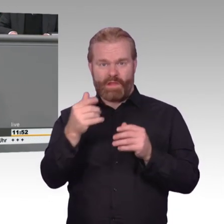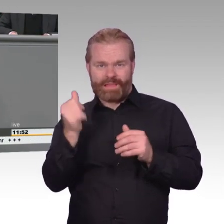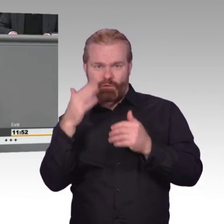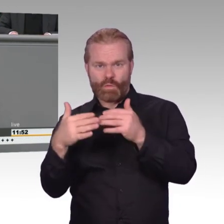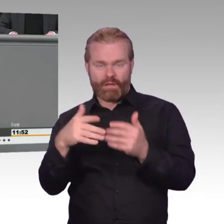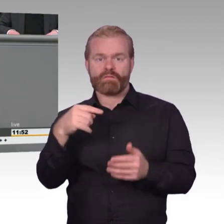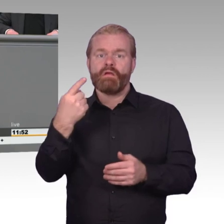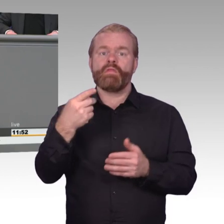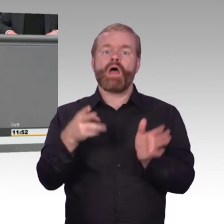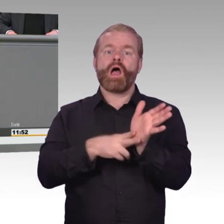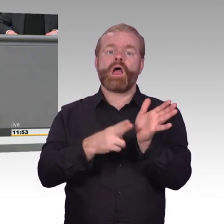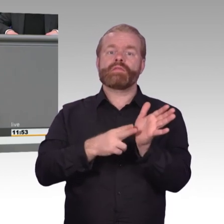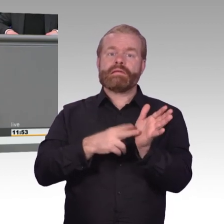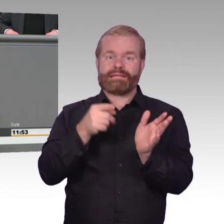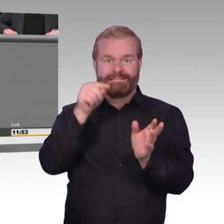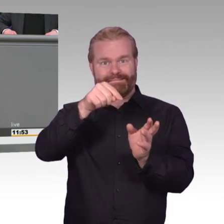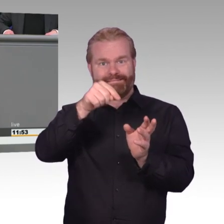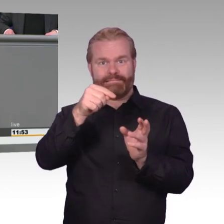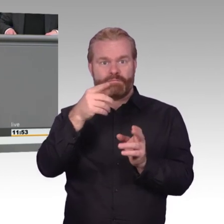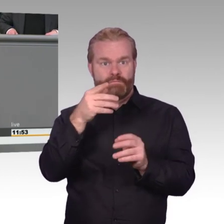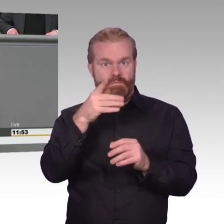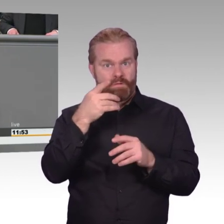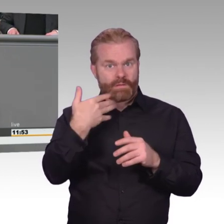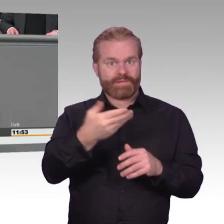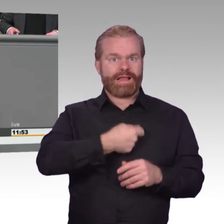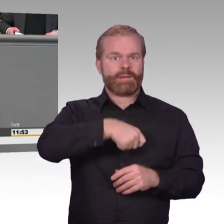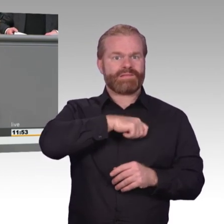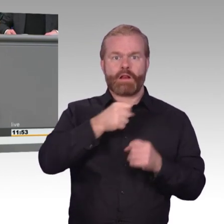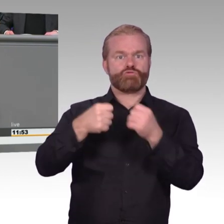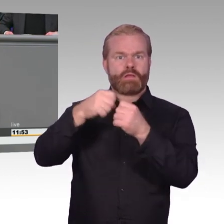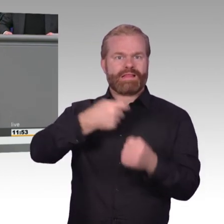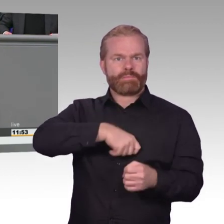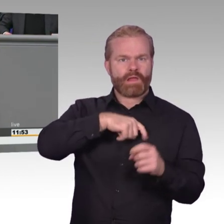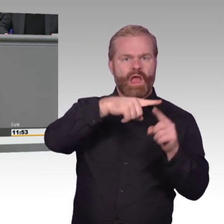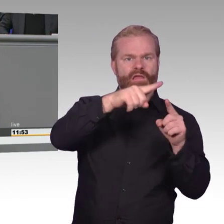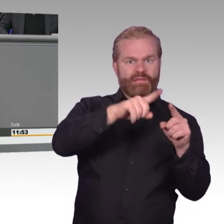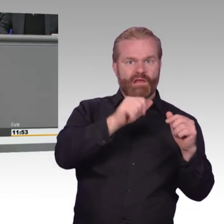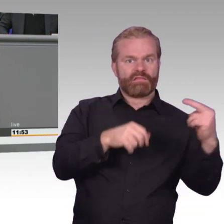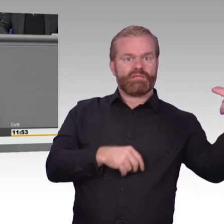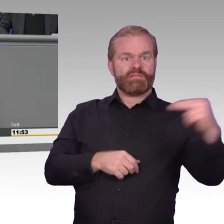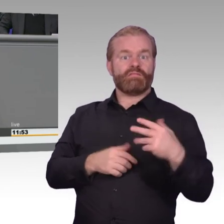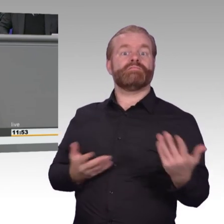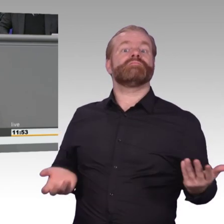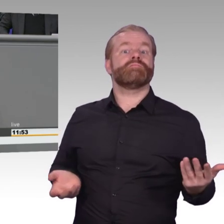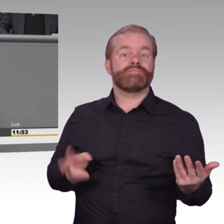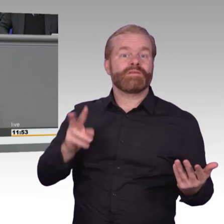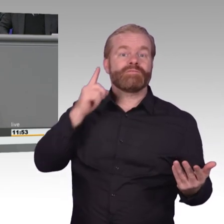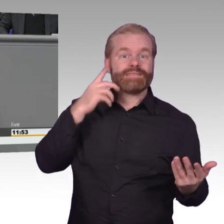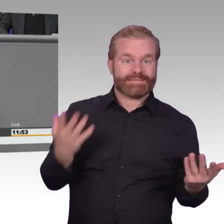sogar mit Hilfe eines Staatstrojaners, habe ich dann die DSGVO verletzt? Eine meldepflichtige Datenpanne